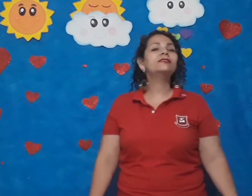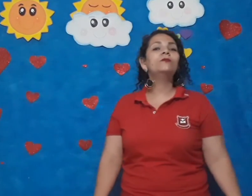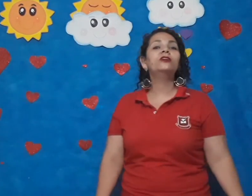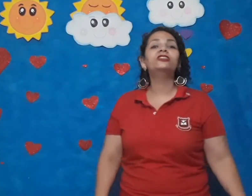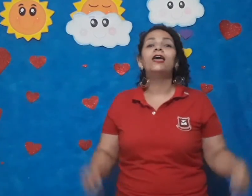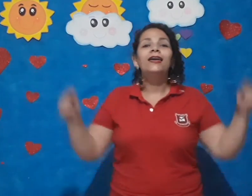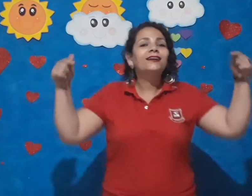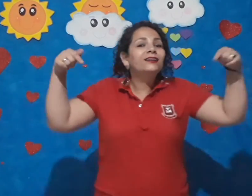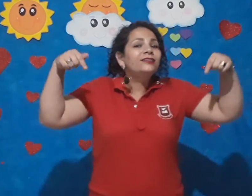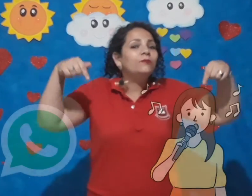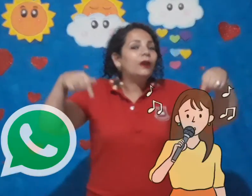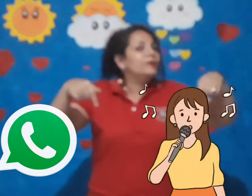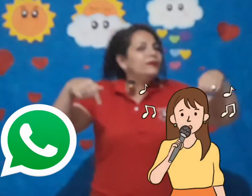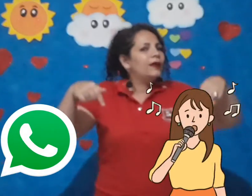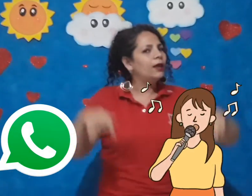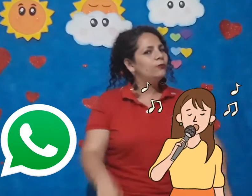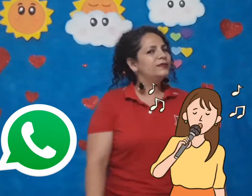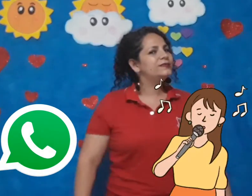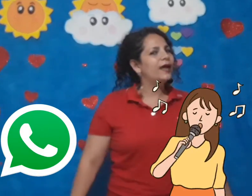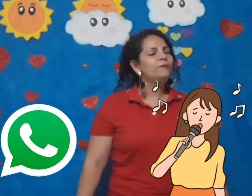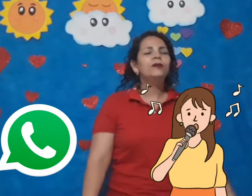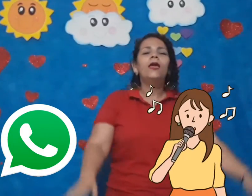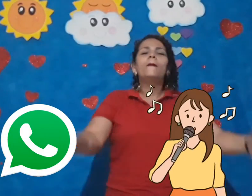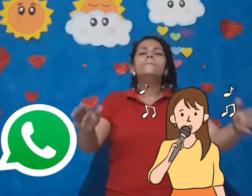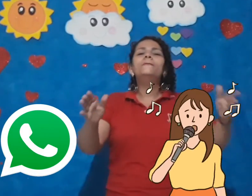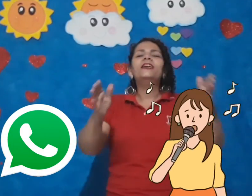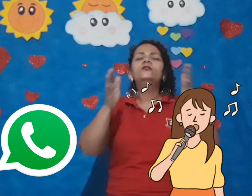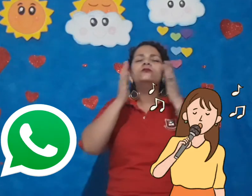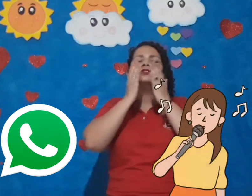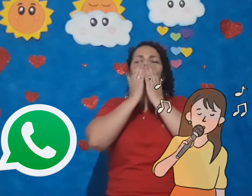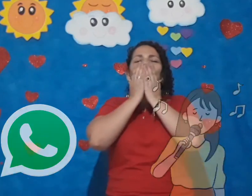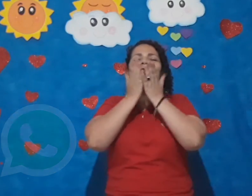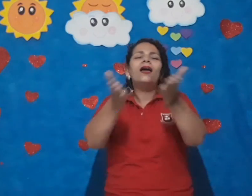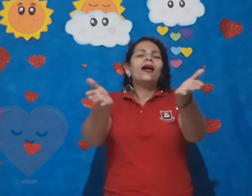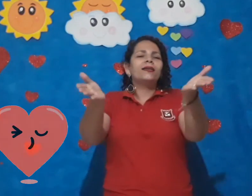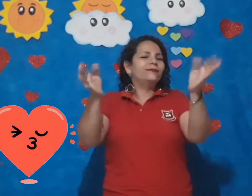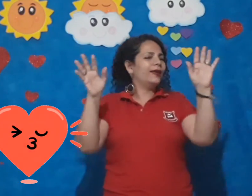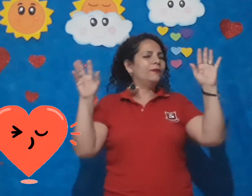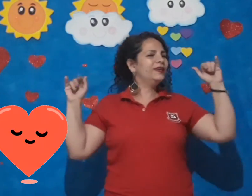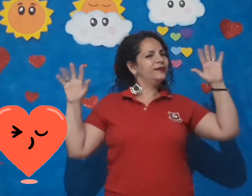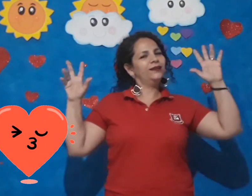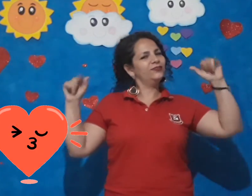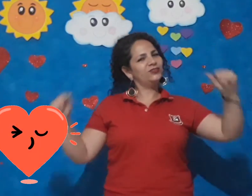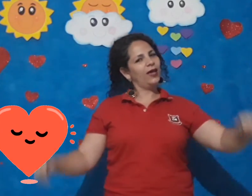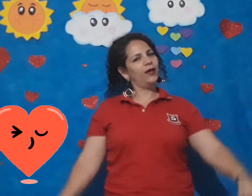meus amores? Cantem pra mim lá no WhatsApp. Beijos. Até amanhã. Tchau.